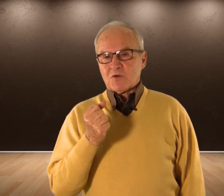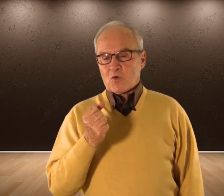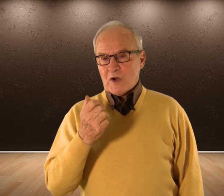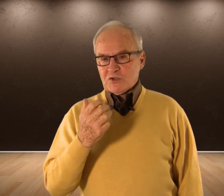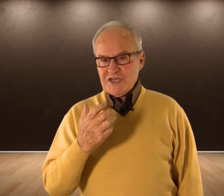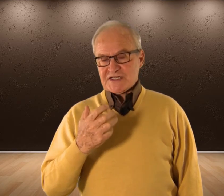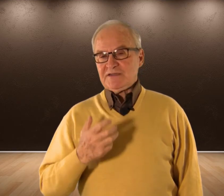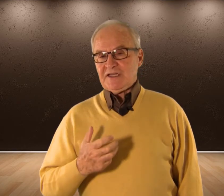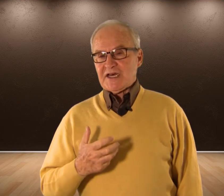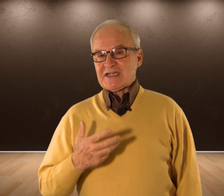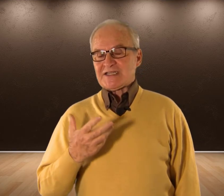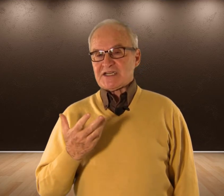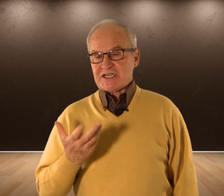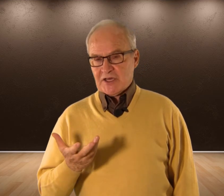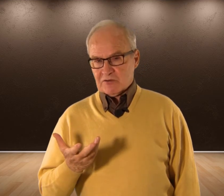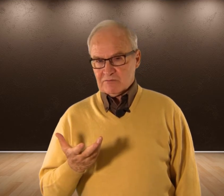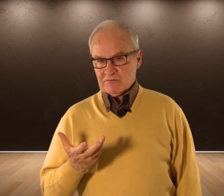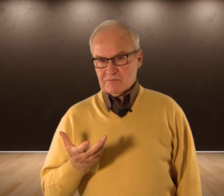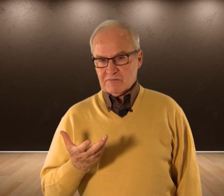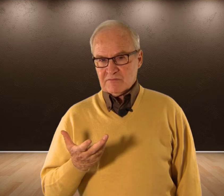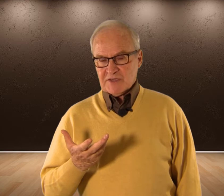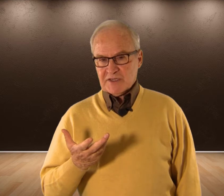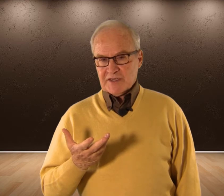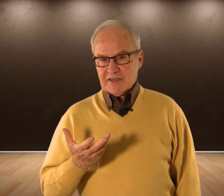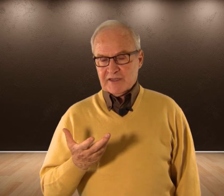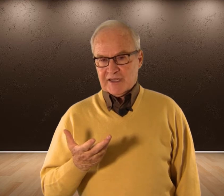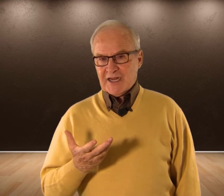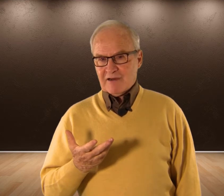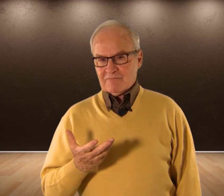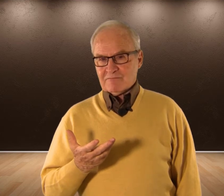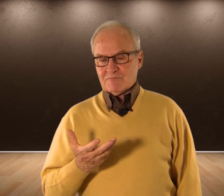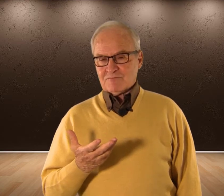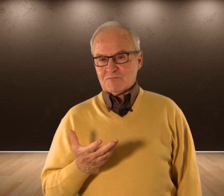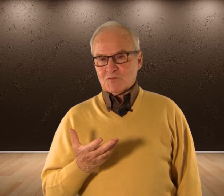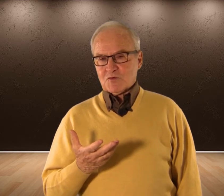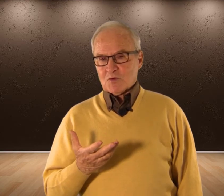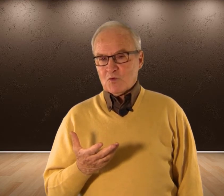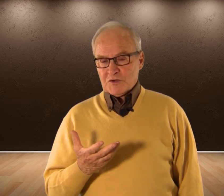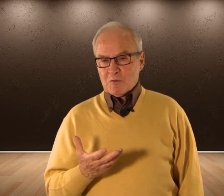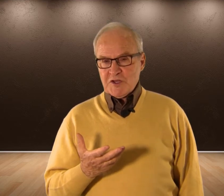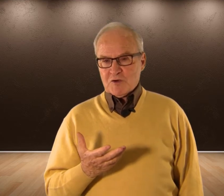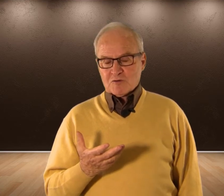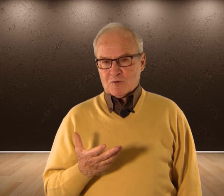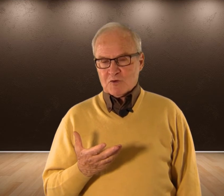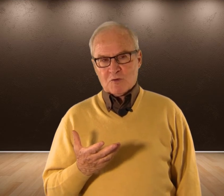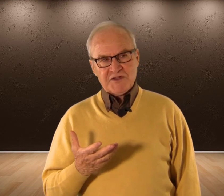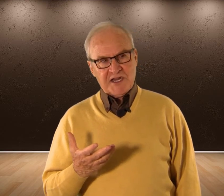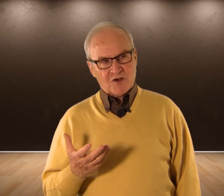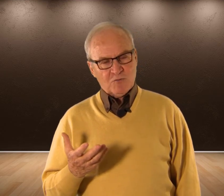Cuando ellas sentían Este deseo Que era Como digo Como, como diría Como